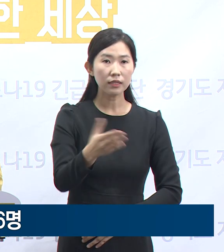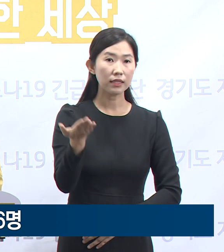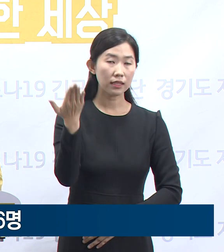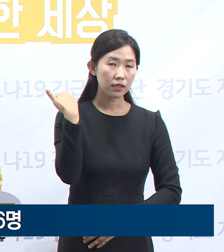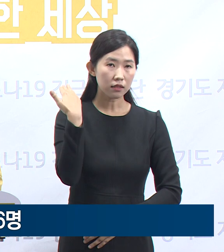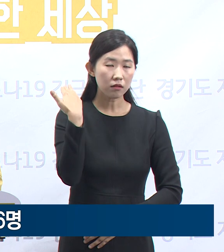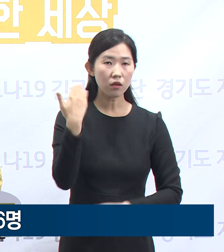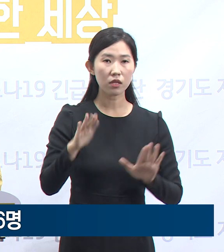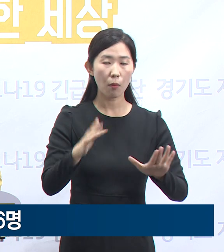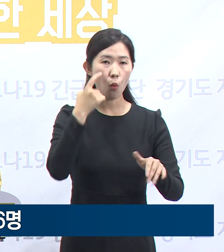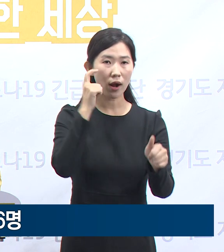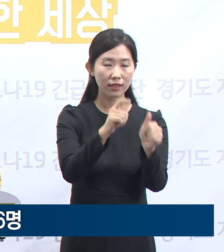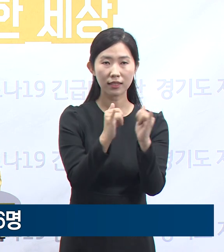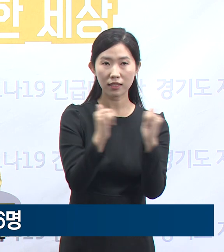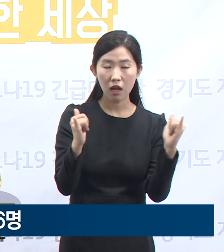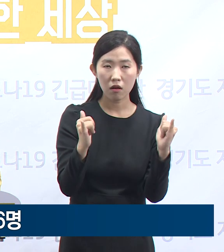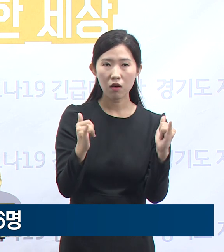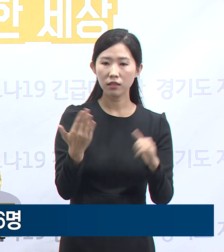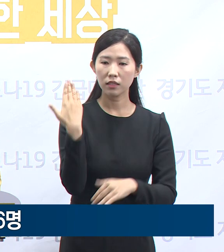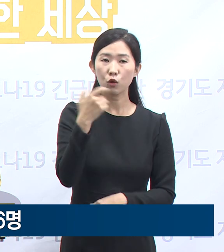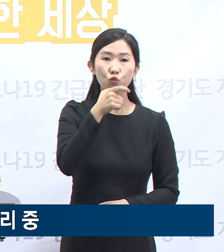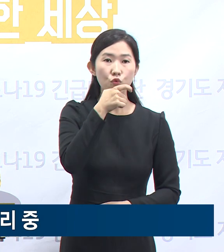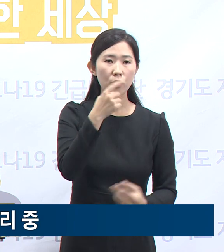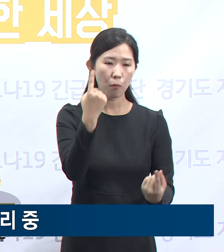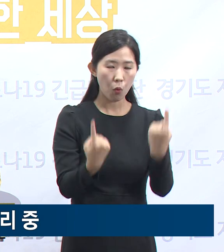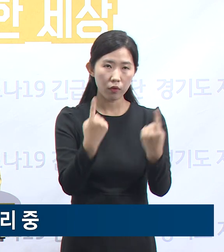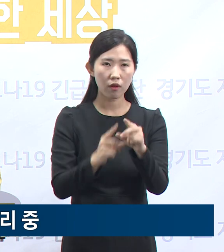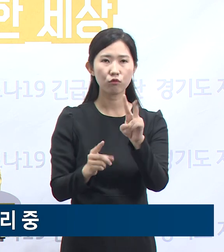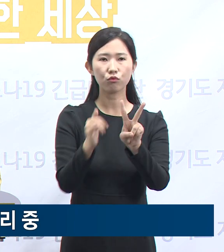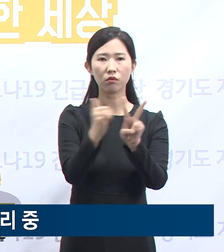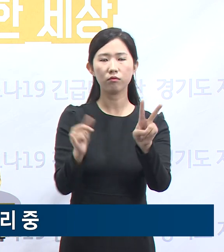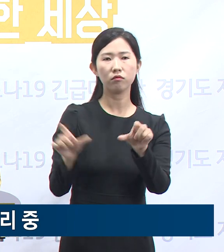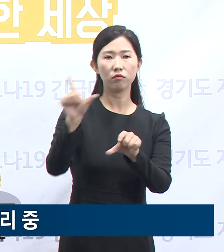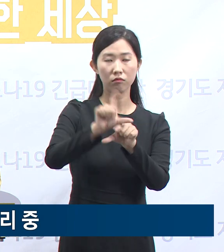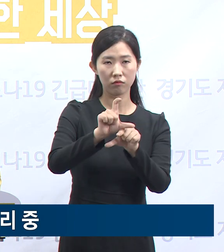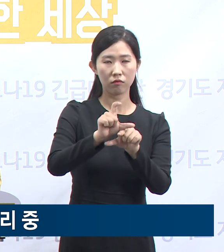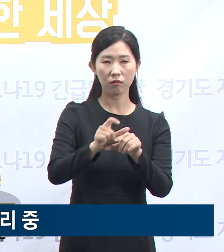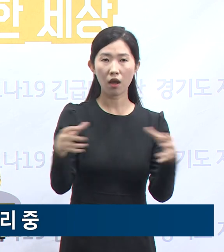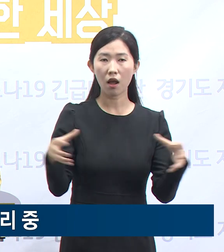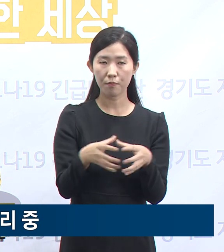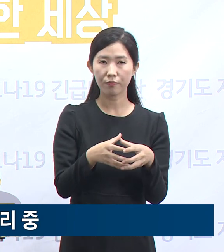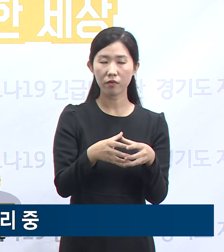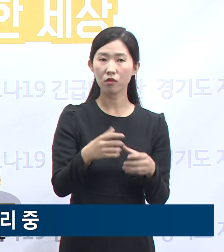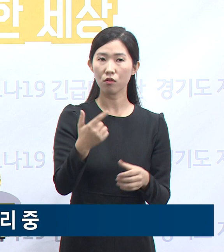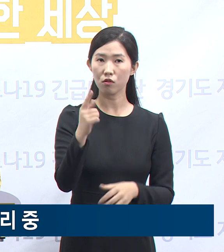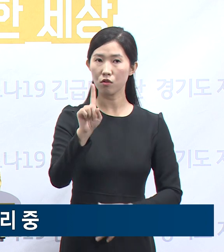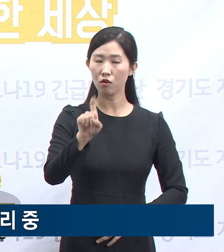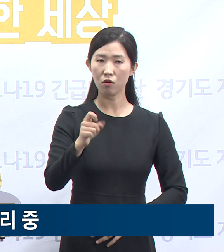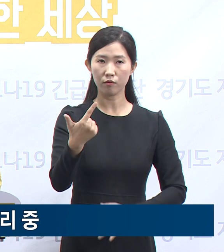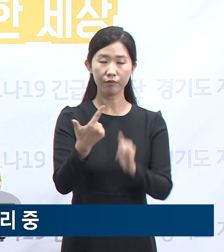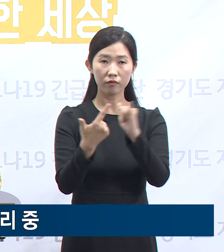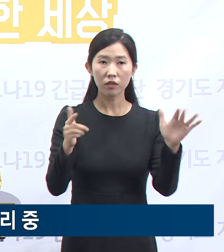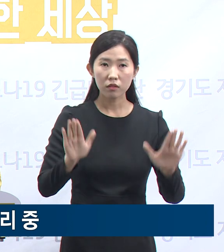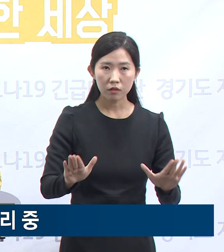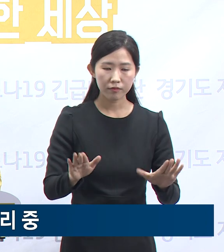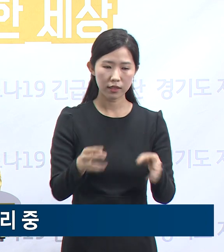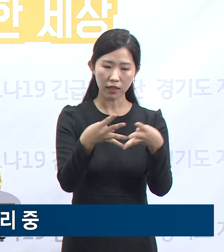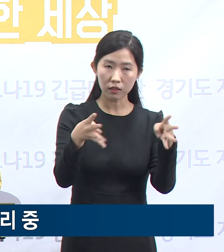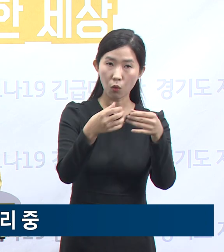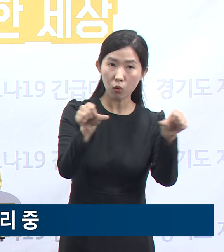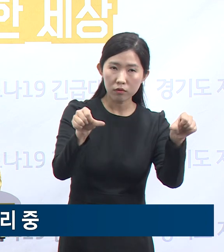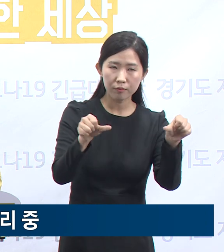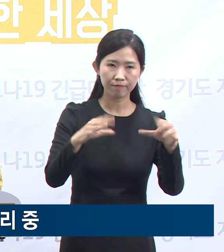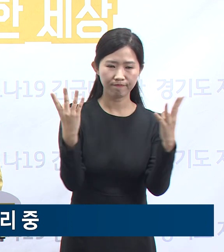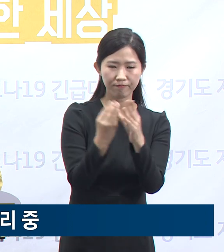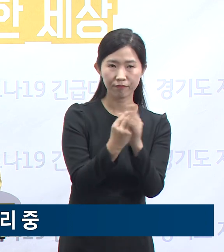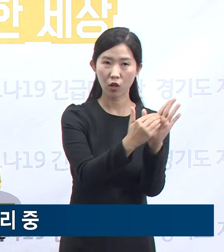이후 입원자 2명이 추가되어 총 16명입니다. 원내 4층과 5층 20명에 대해 자체 코어트 격리를 실시